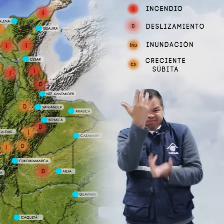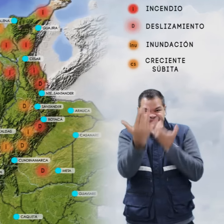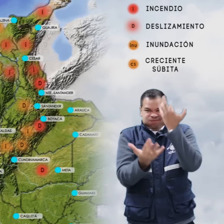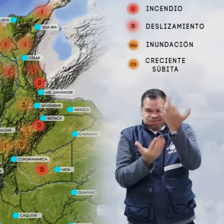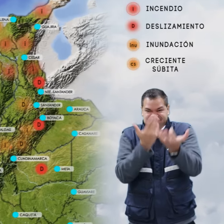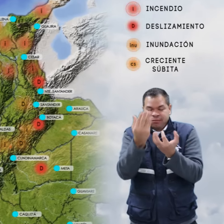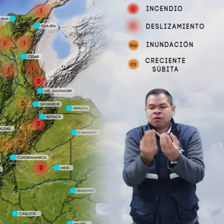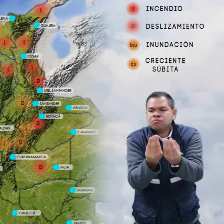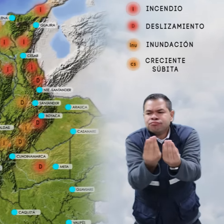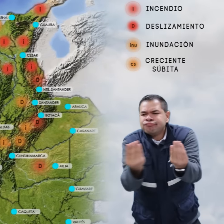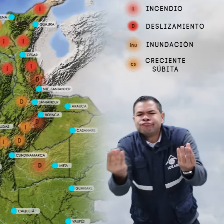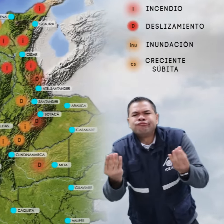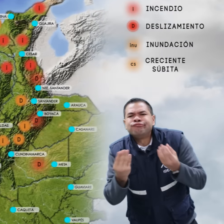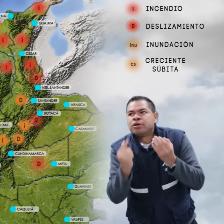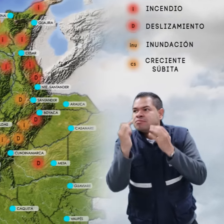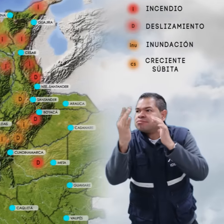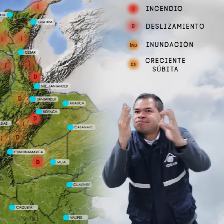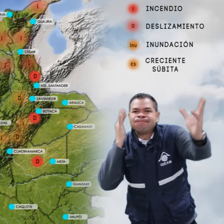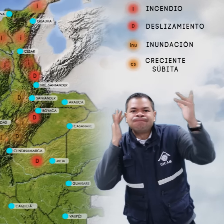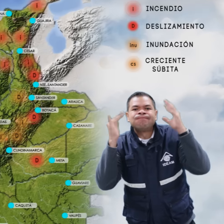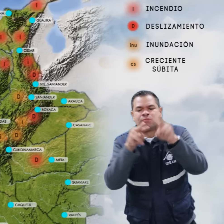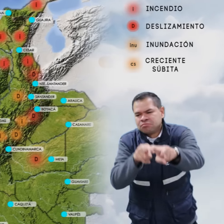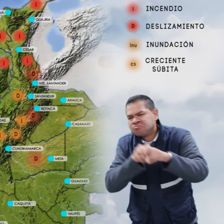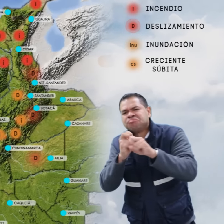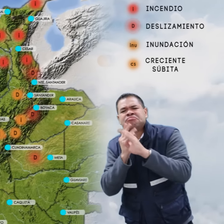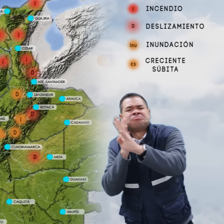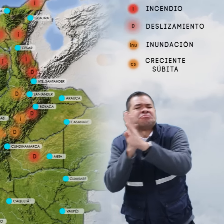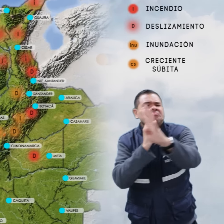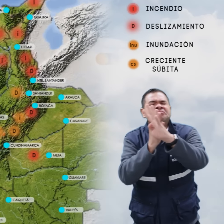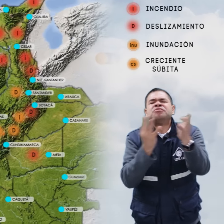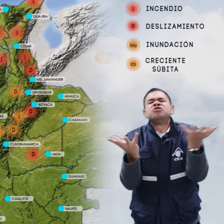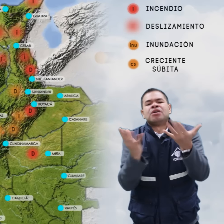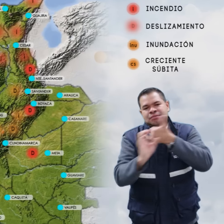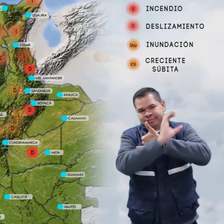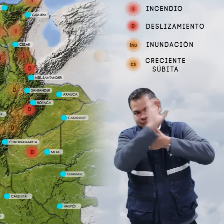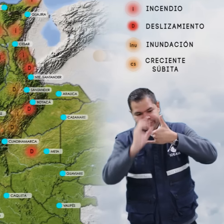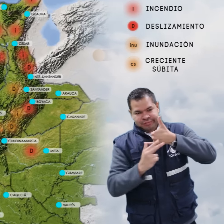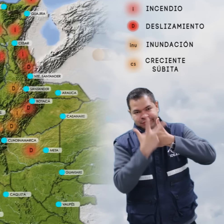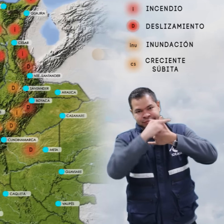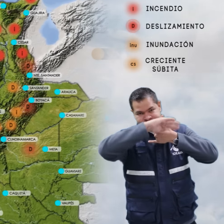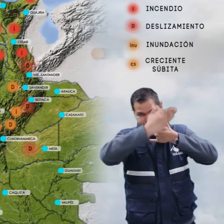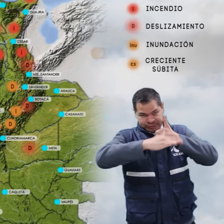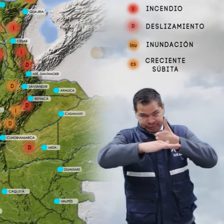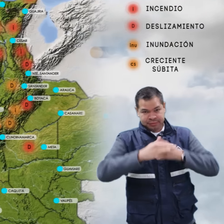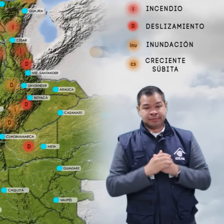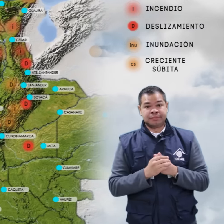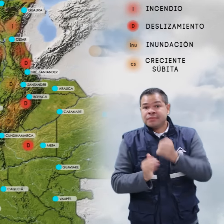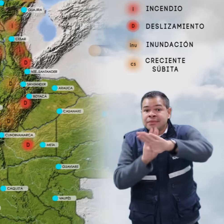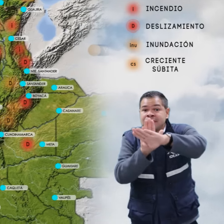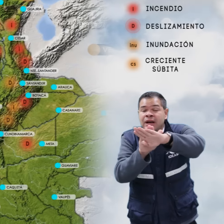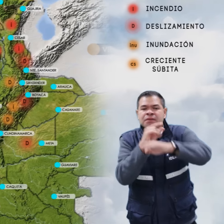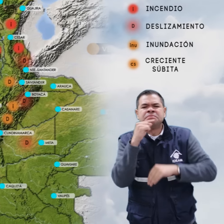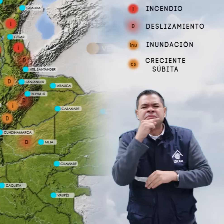la cobertura vegetal en zonas de bosques, cultivos y pastos localizados en sectores de la región Caribe y Andina. Alerta